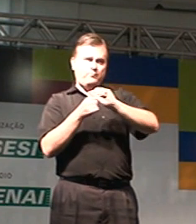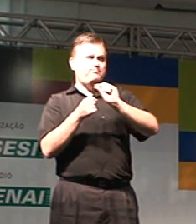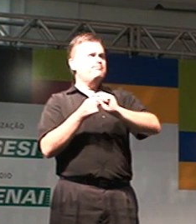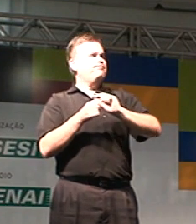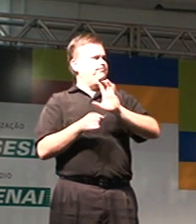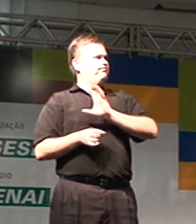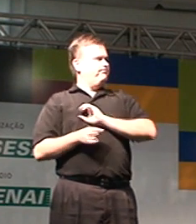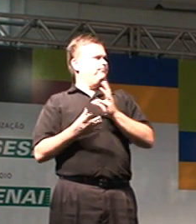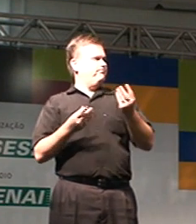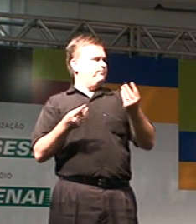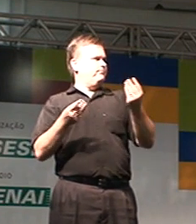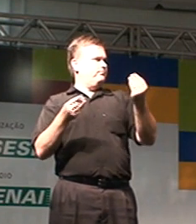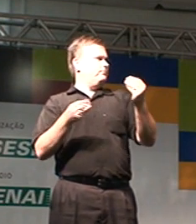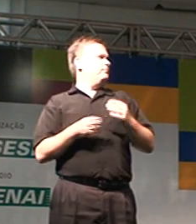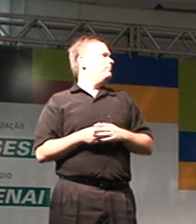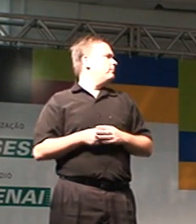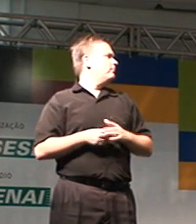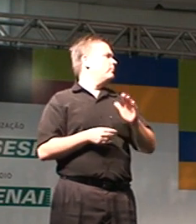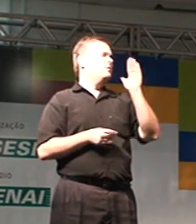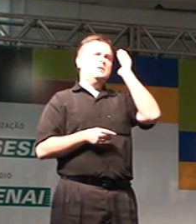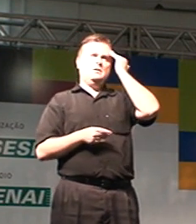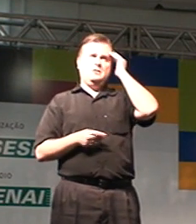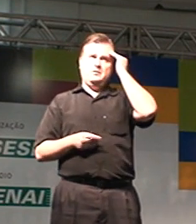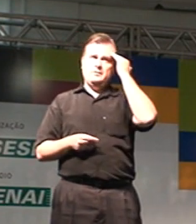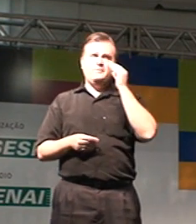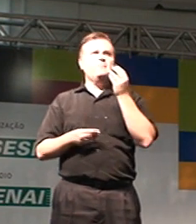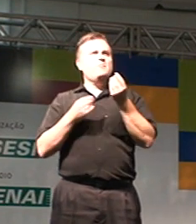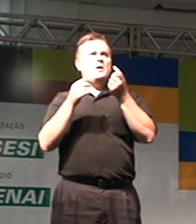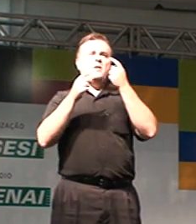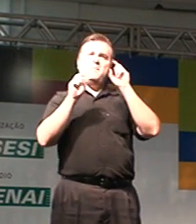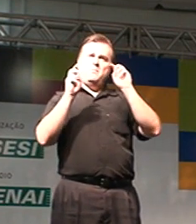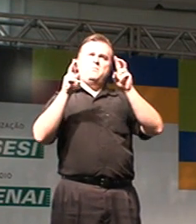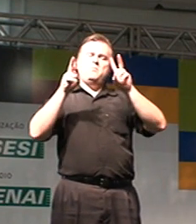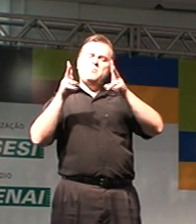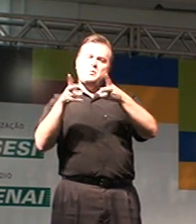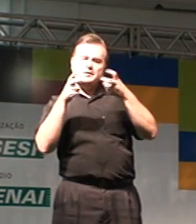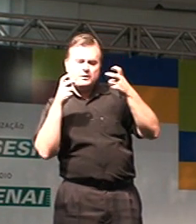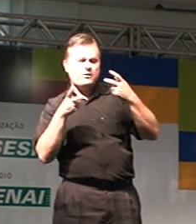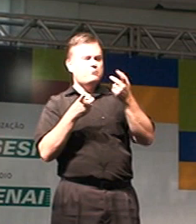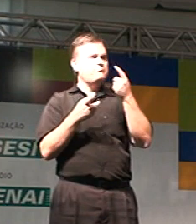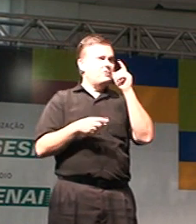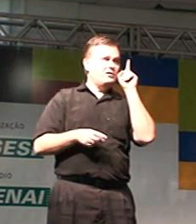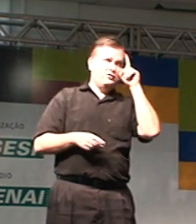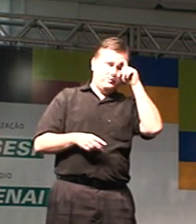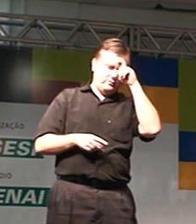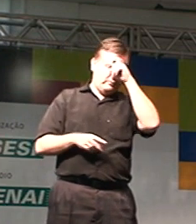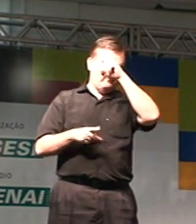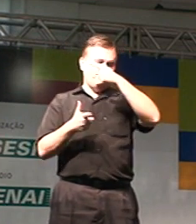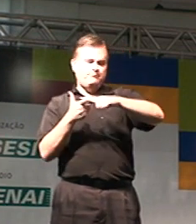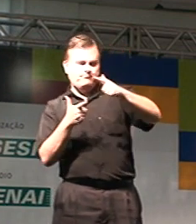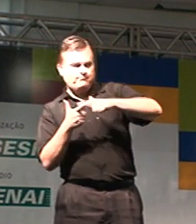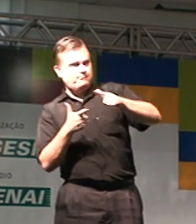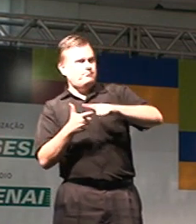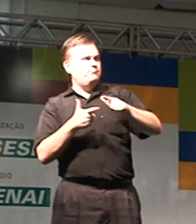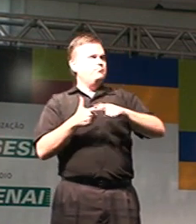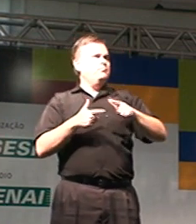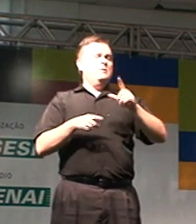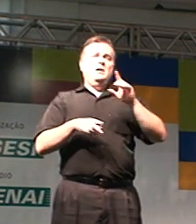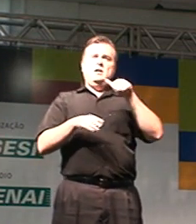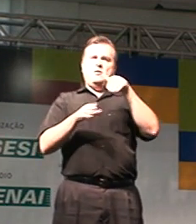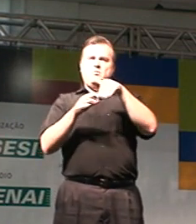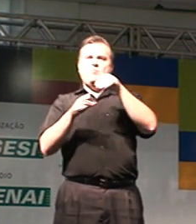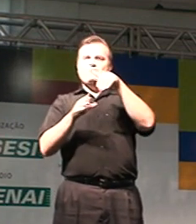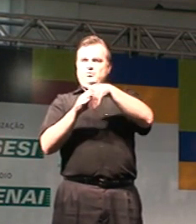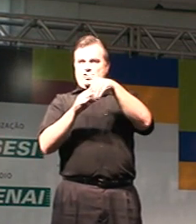demais. Me pegue, vejo as dificuldades que a gente encontra, os casos políticos,